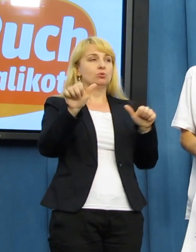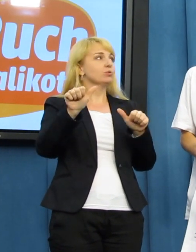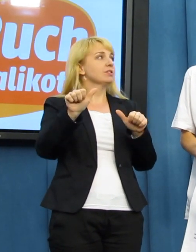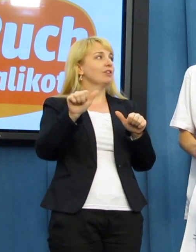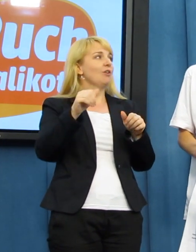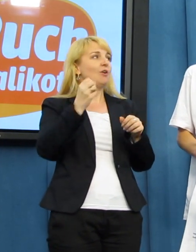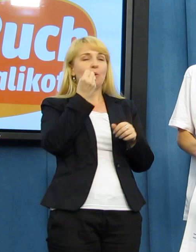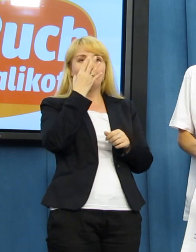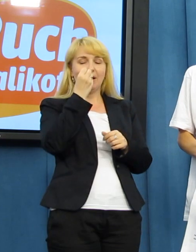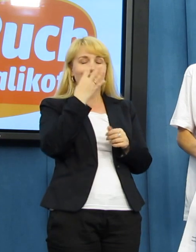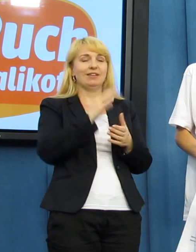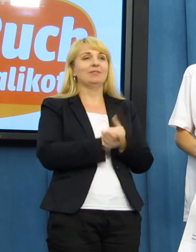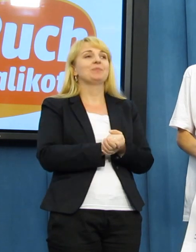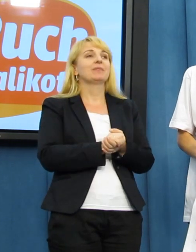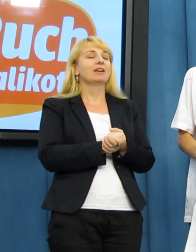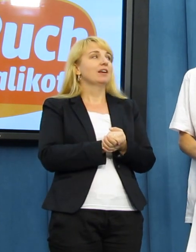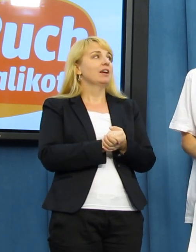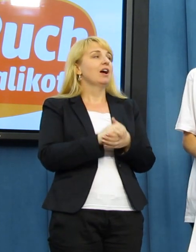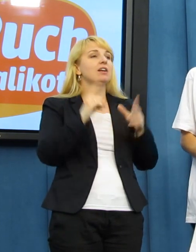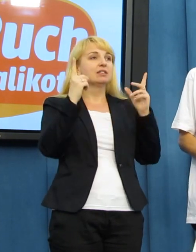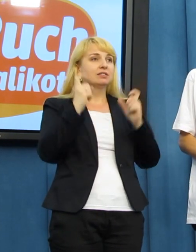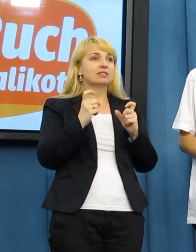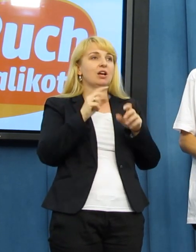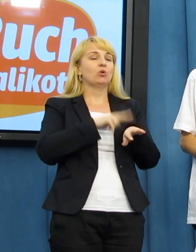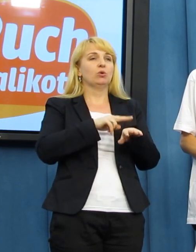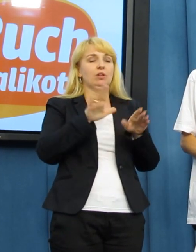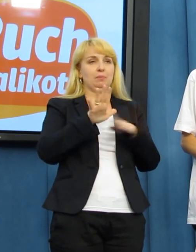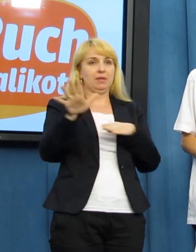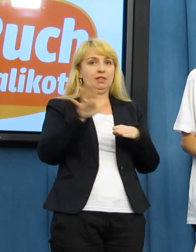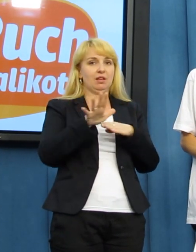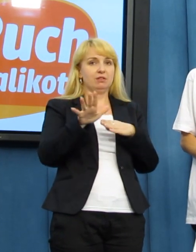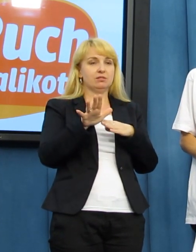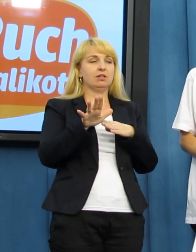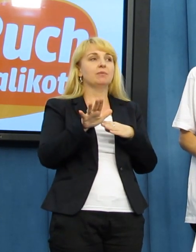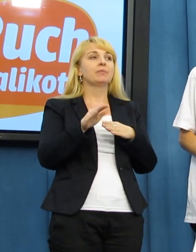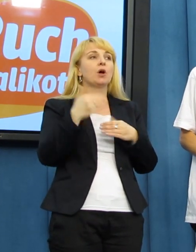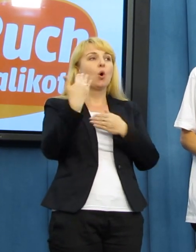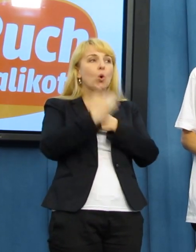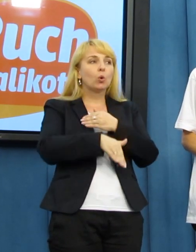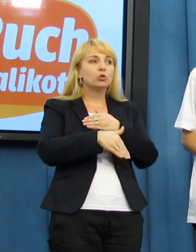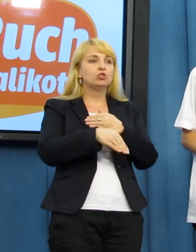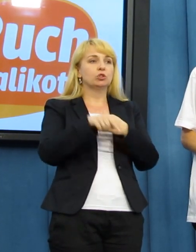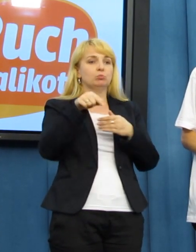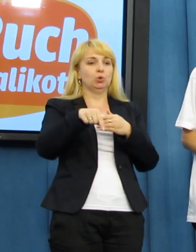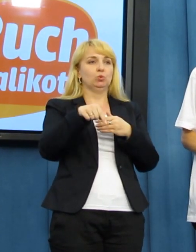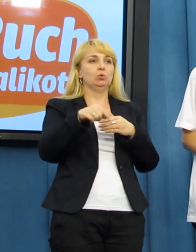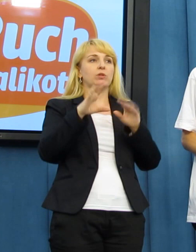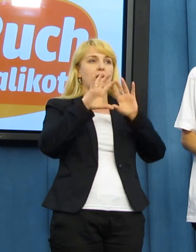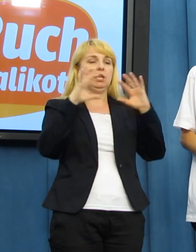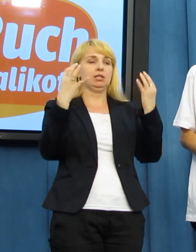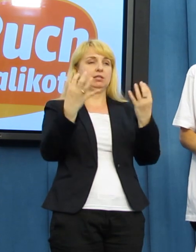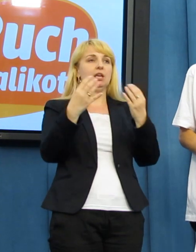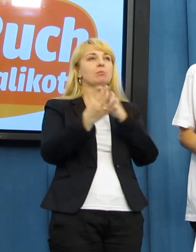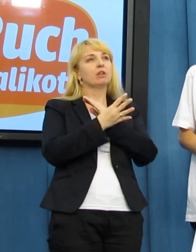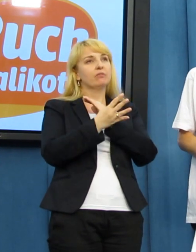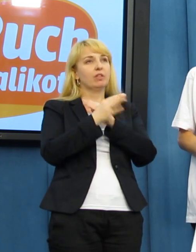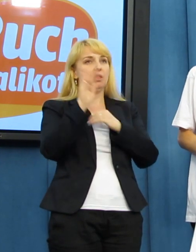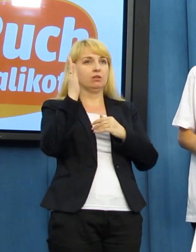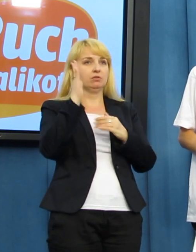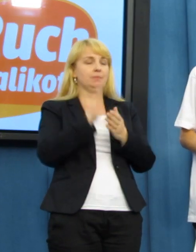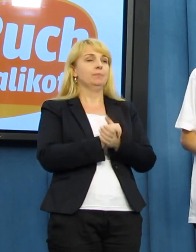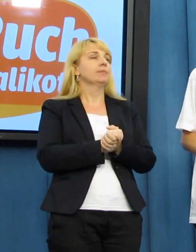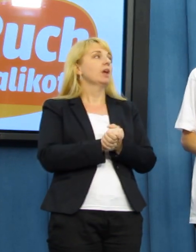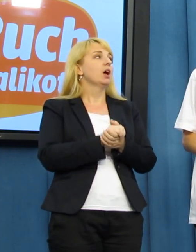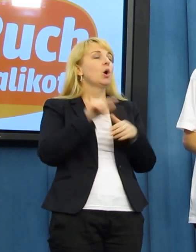Maja. Maja, przepraszam bardzo. Rozpoczynam go o 15. Kończymy pod Sejmem około 19 godziny. Pod